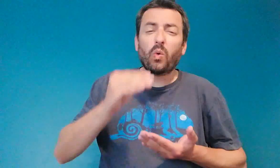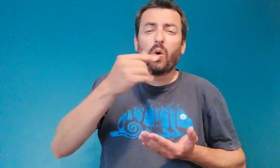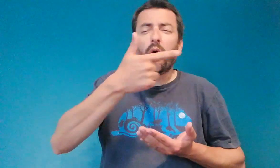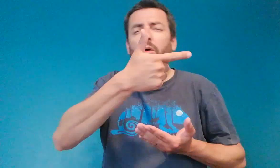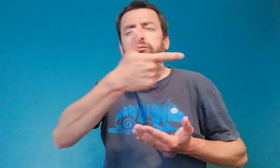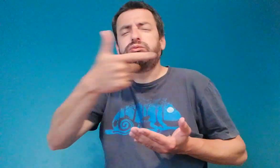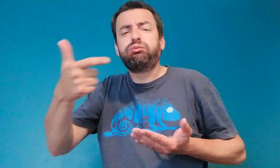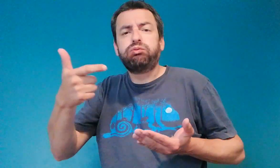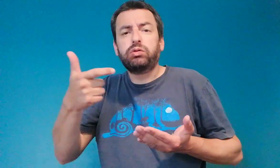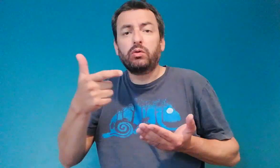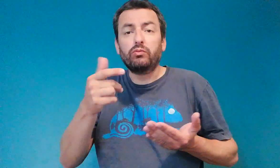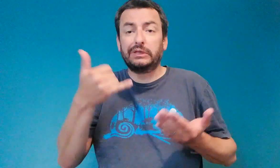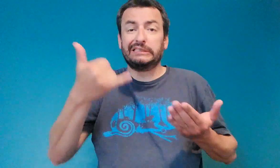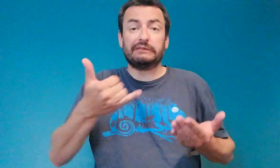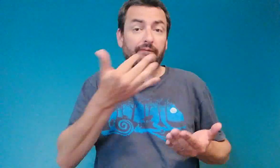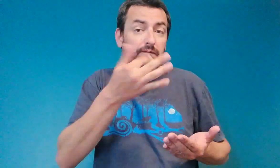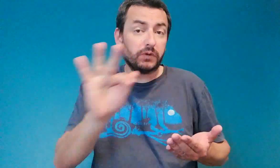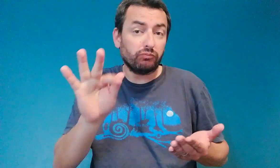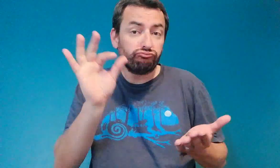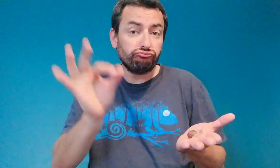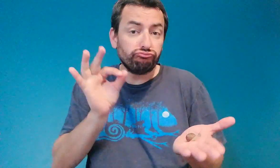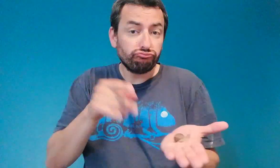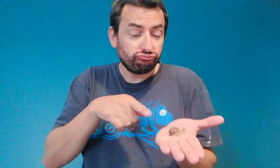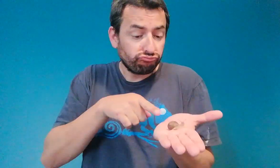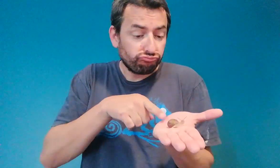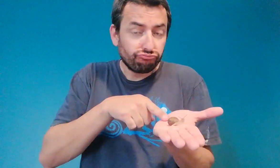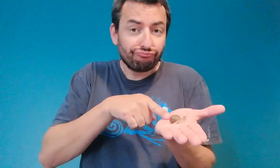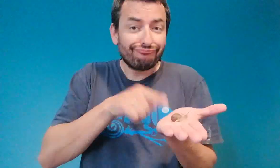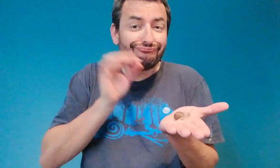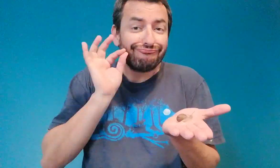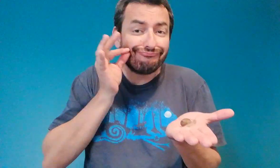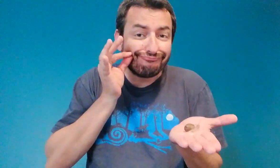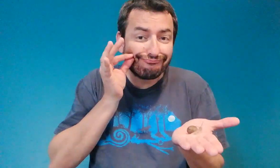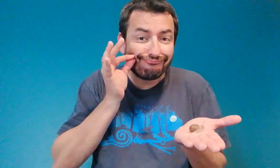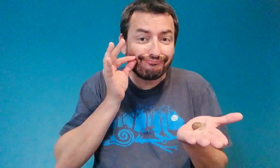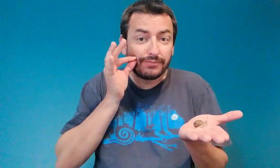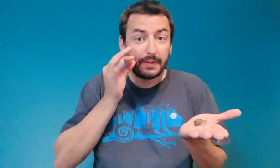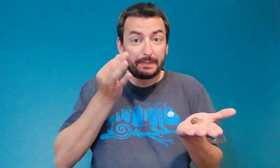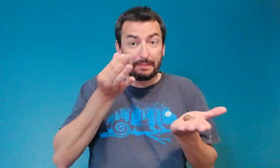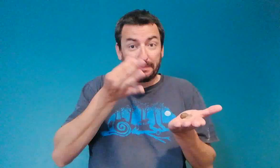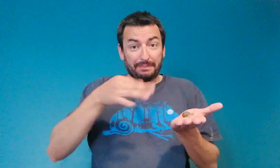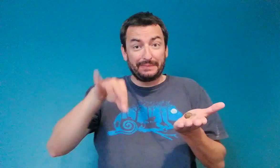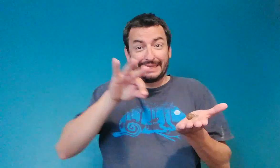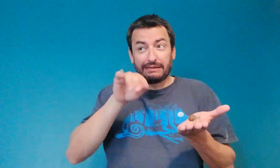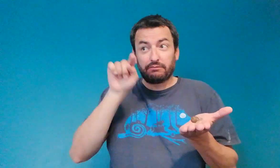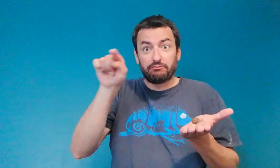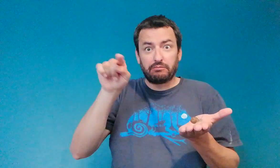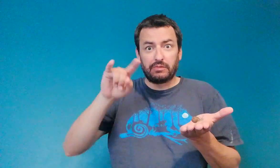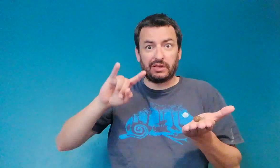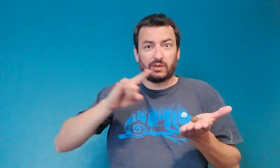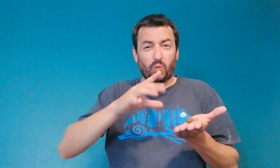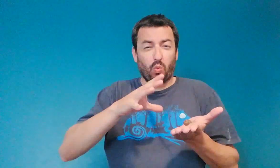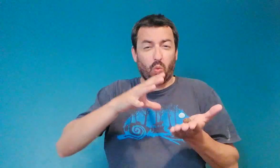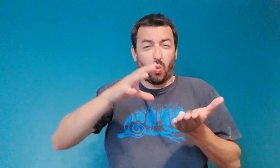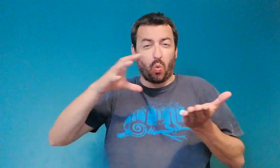Donc, dans le monde, il existe des variétés très différentes d'escargots. Ici, nous avons des escargots communs, comme celui-ci.